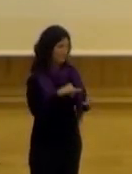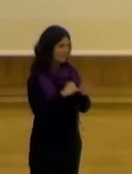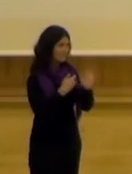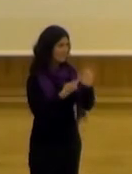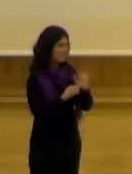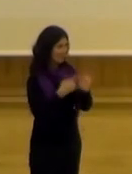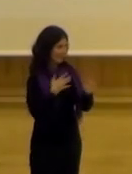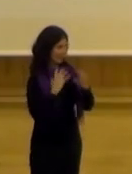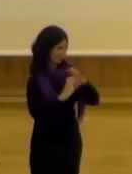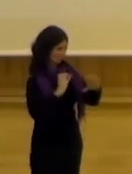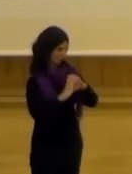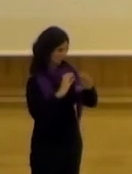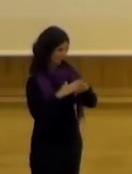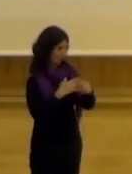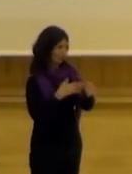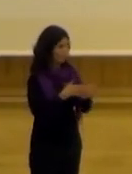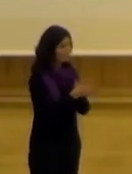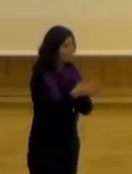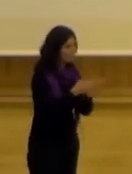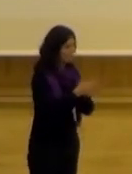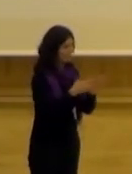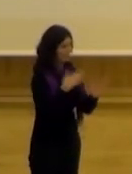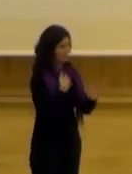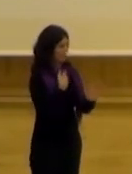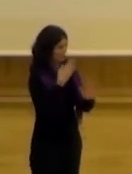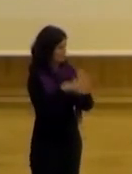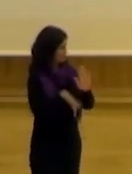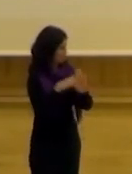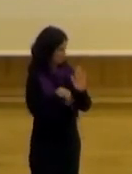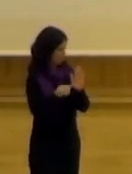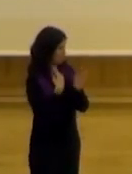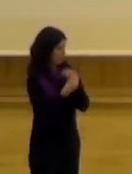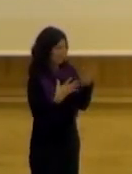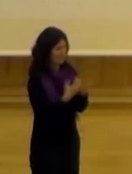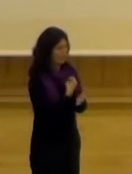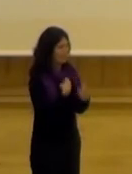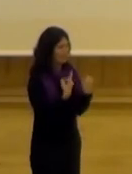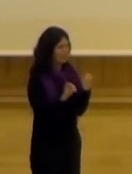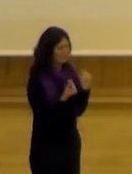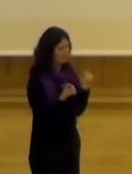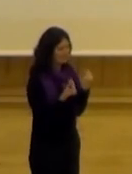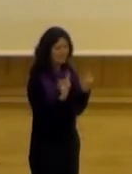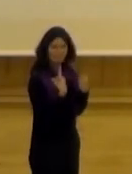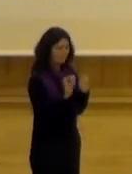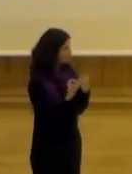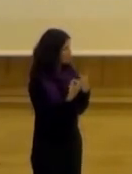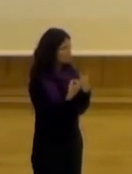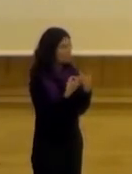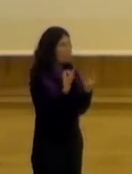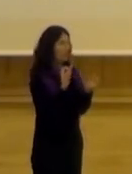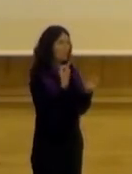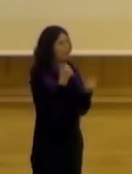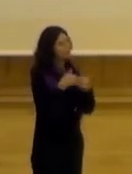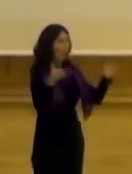mecanismos de comunicación de incentivo y comunicación por parte del programa se hizo de todo pero nos faltó como el pregonero incluso eso lo del